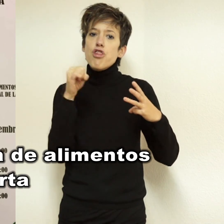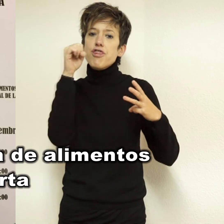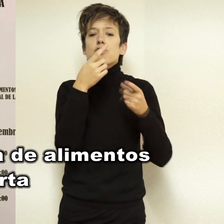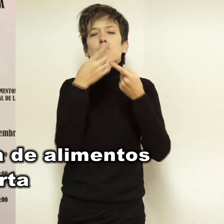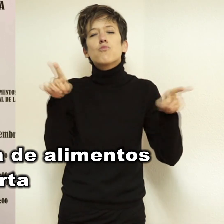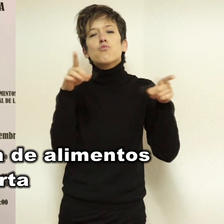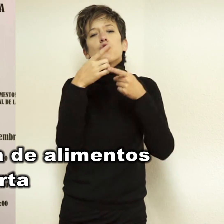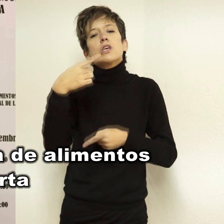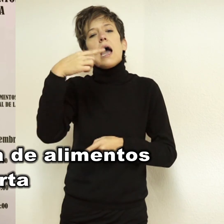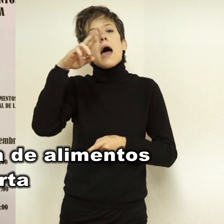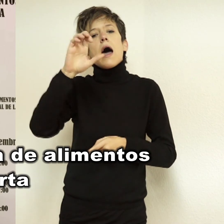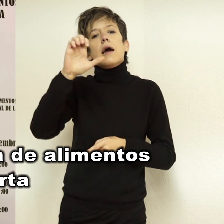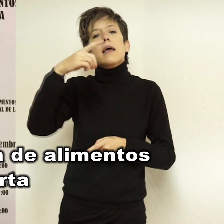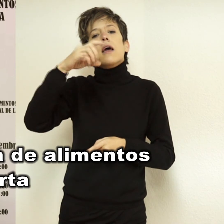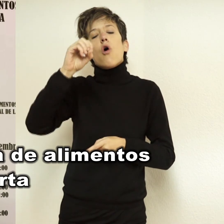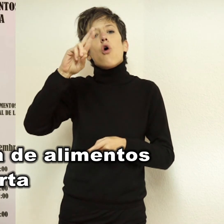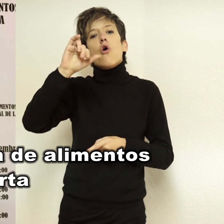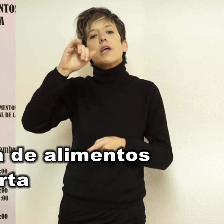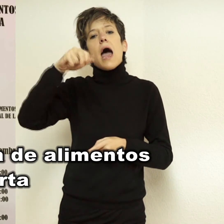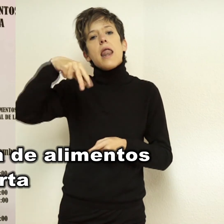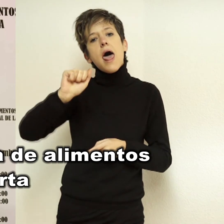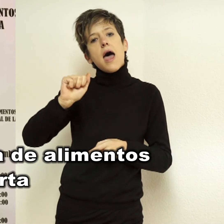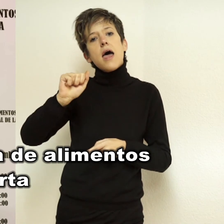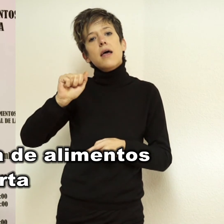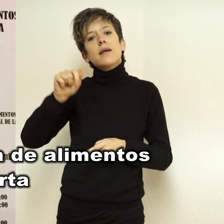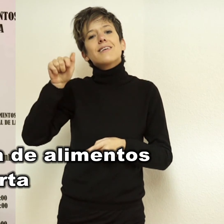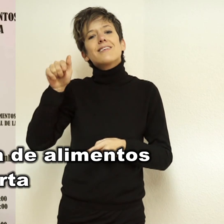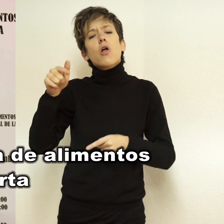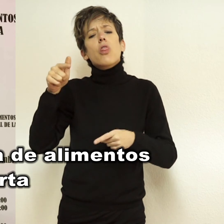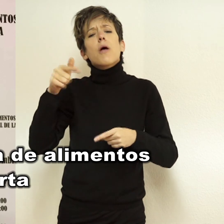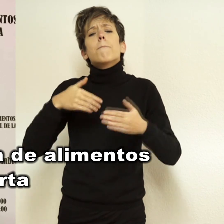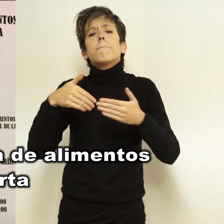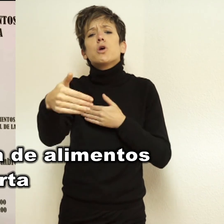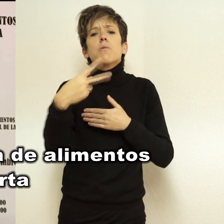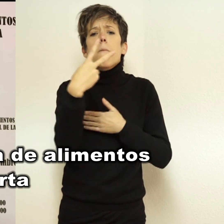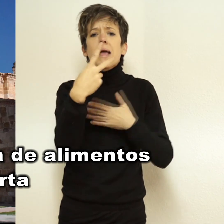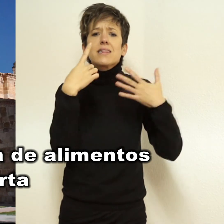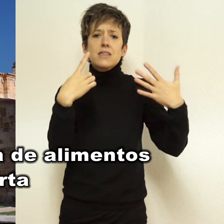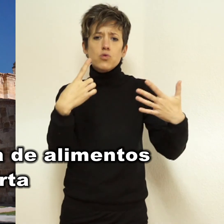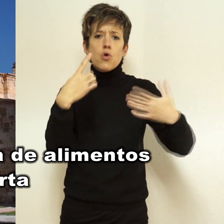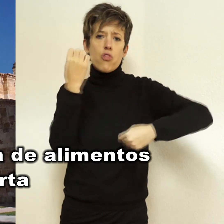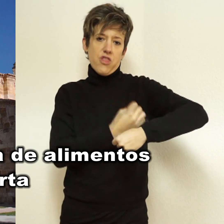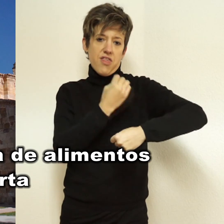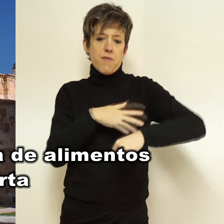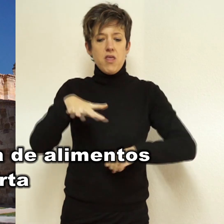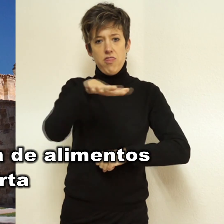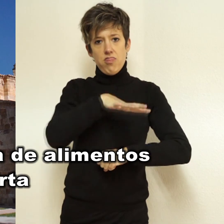hermandades tienen previsto organizar un concierto de música gregoriana a cargo del grupo Gaudete, que tendrá lugar el próximo día